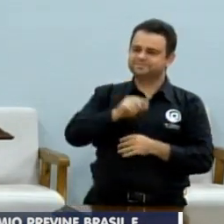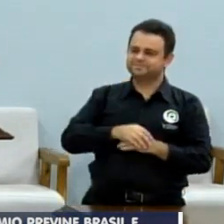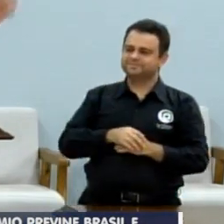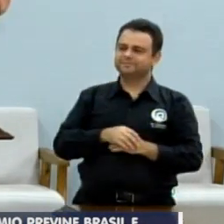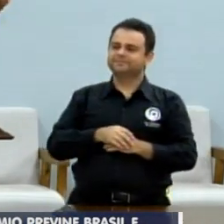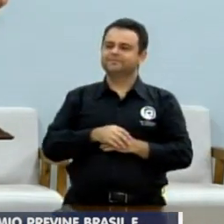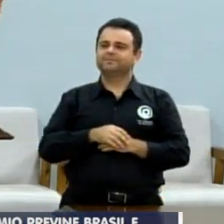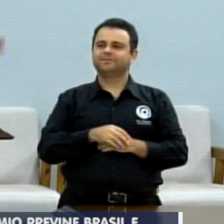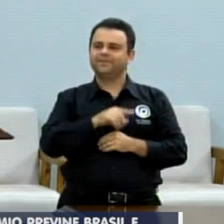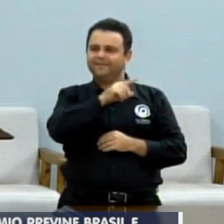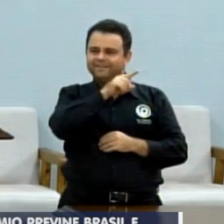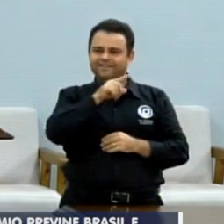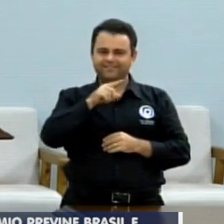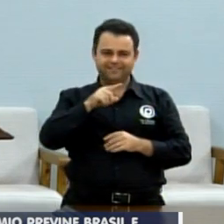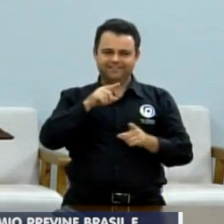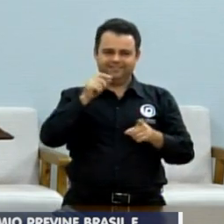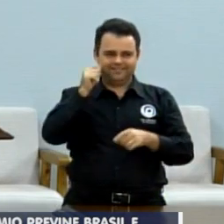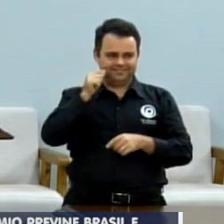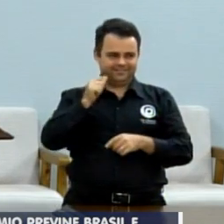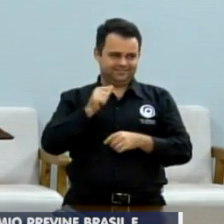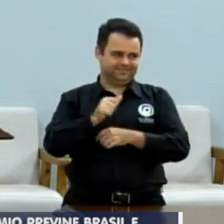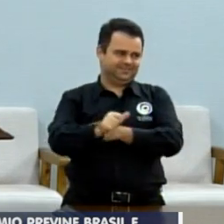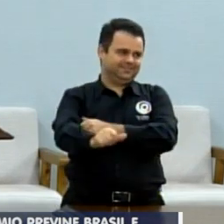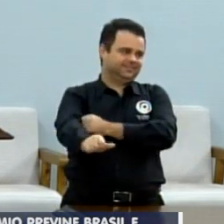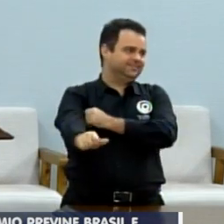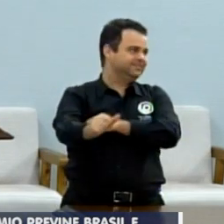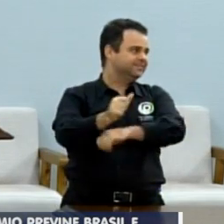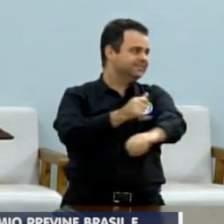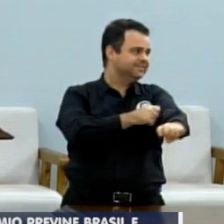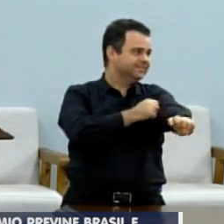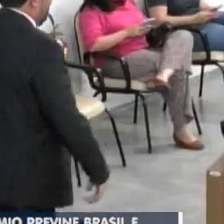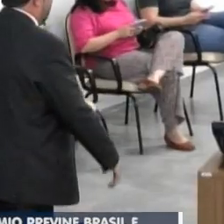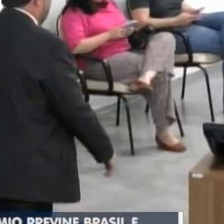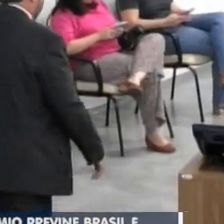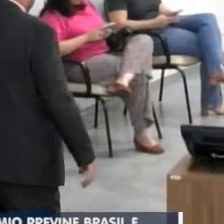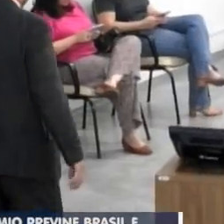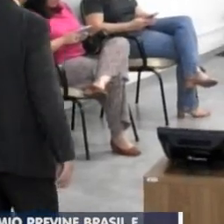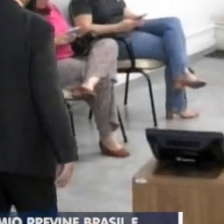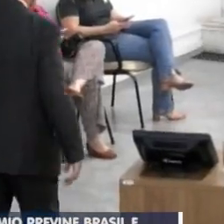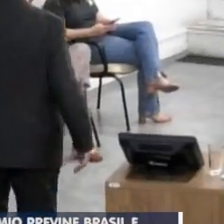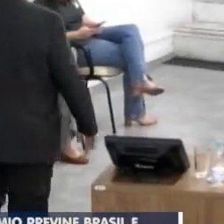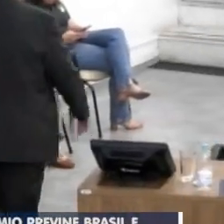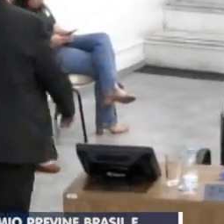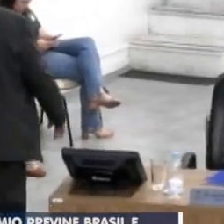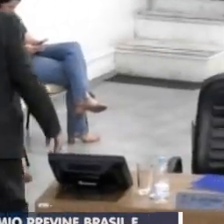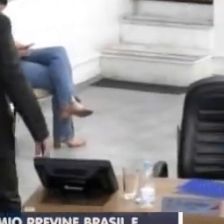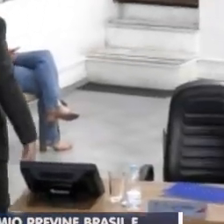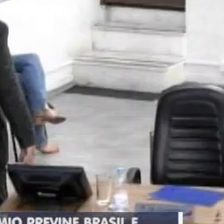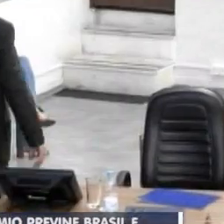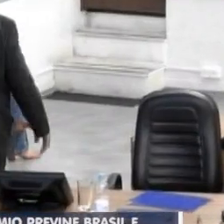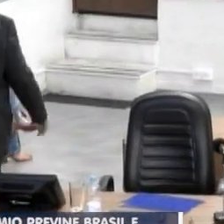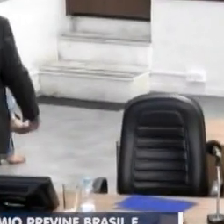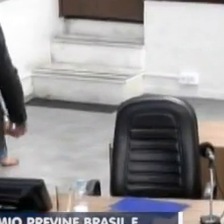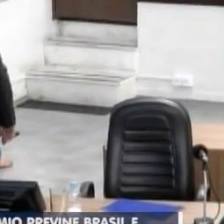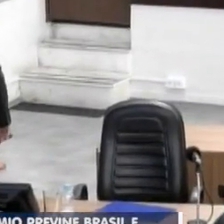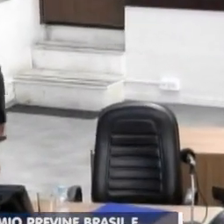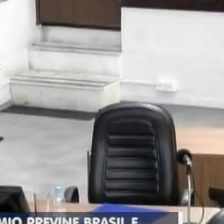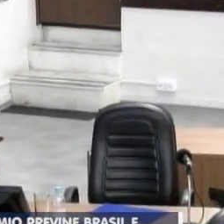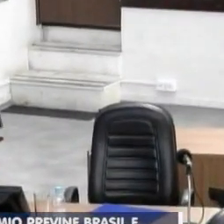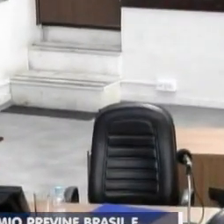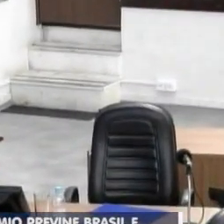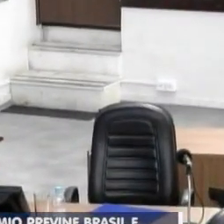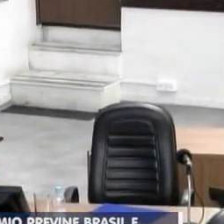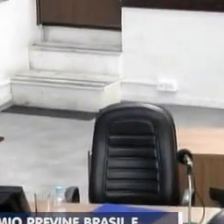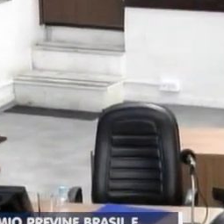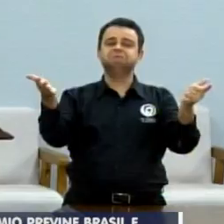Branco lá com o Zé Gotinha. José, parabéns. Eu acho engraçado, Riste, não teve uma nota da imprensa